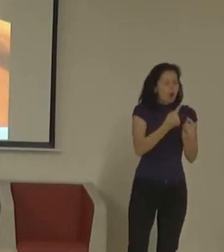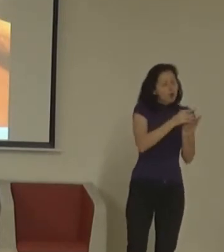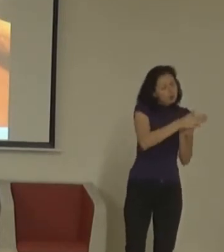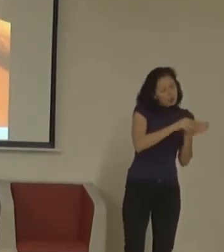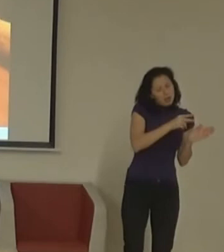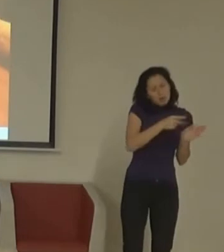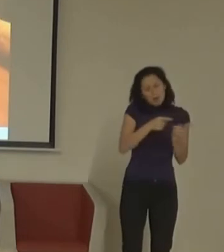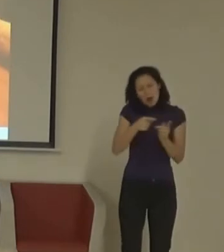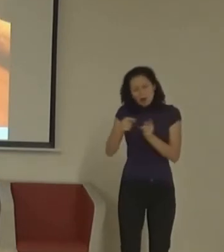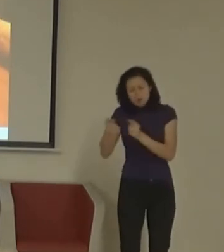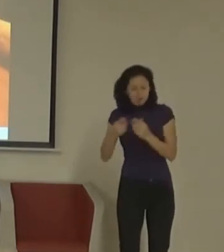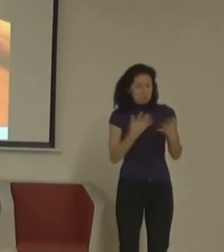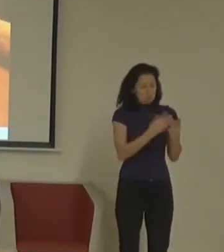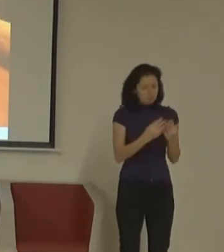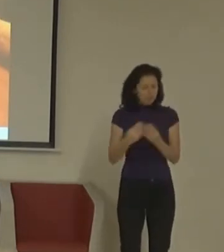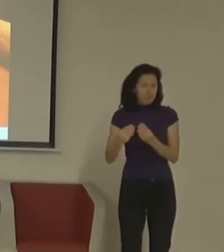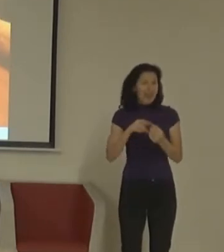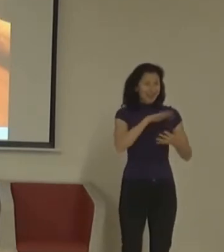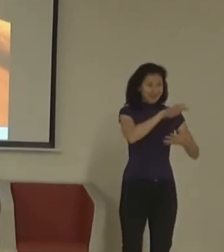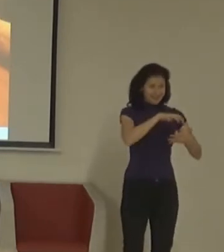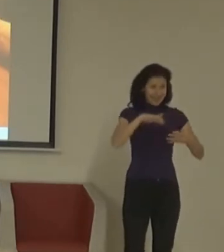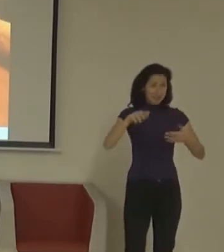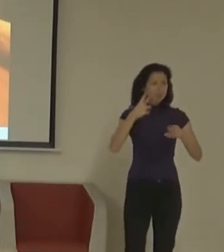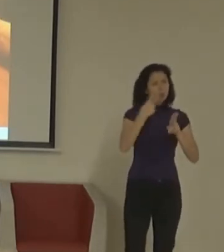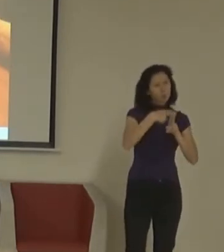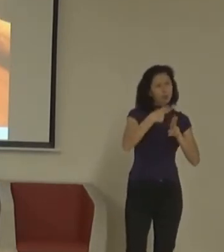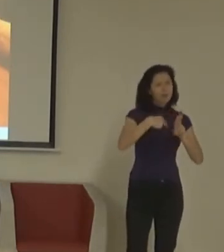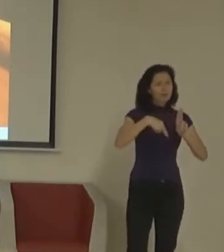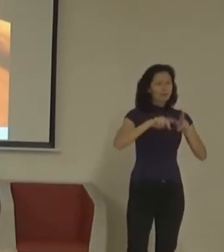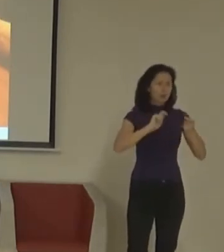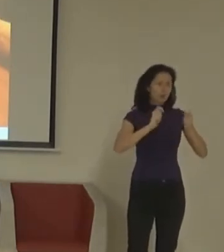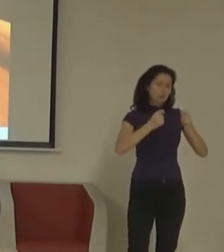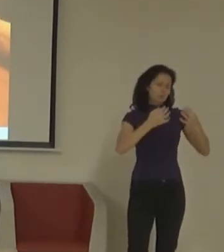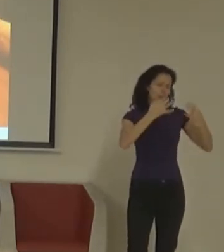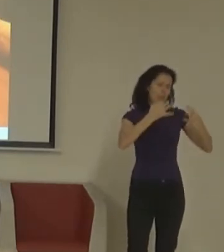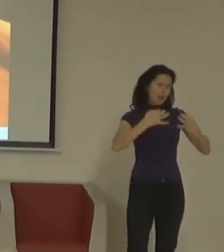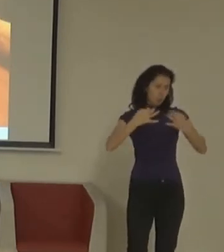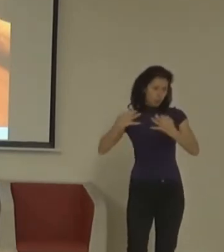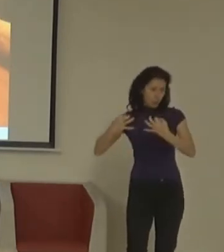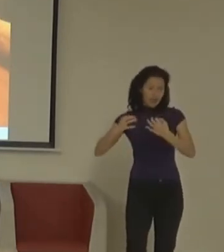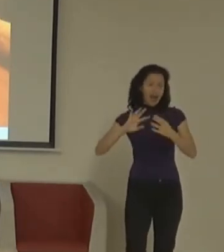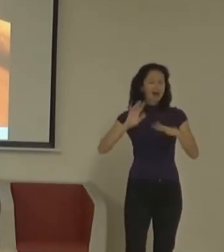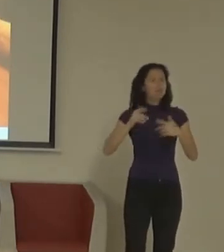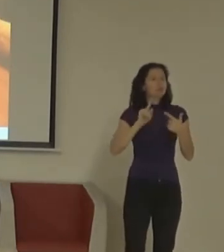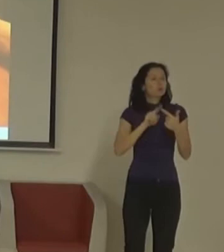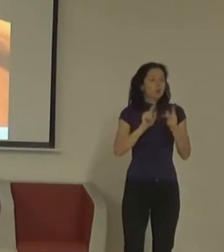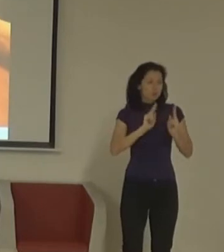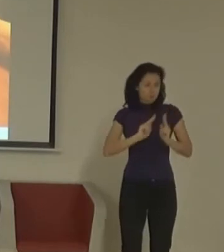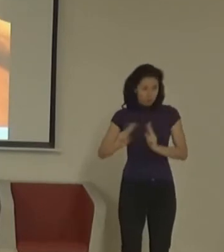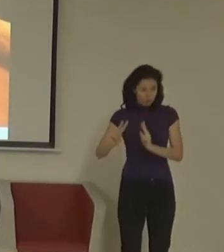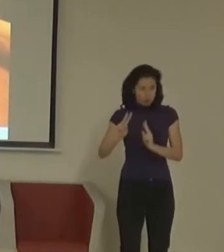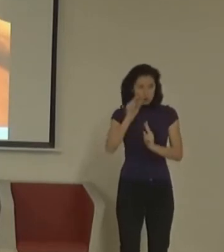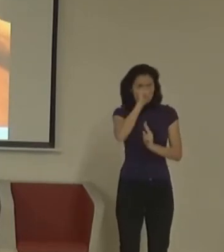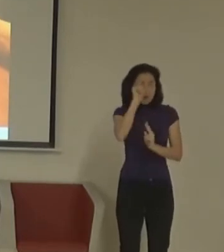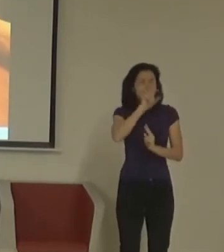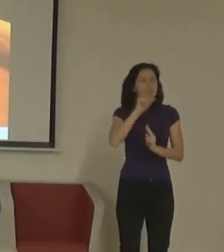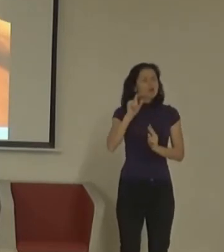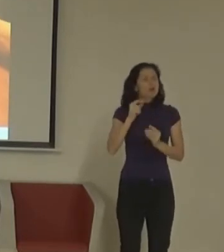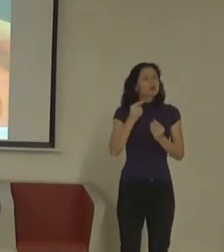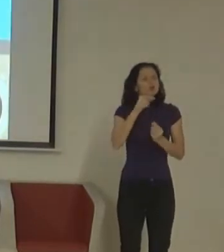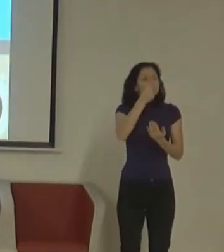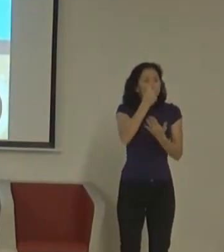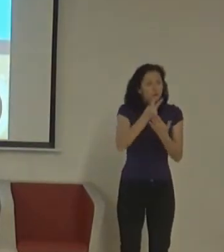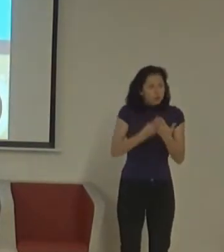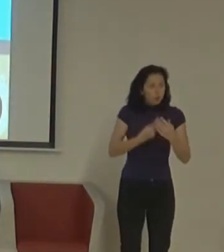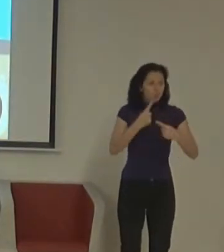jednoduším srozumitelným textem, anebo druhá verze, čtu si a hraju si, kdy se vám ta aplikace